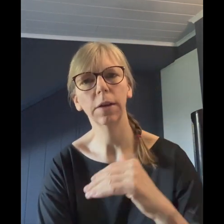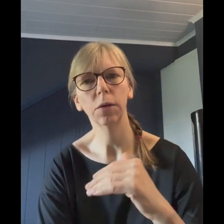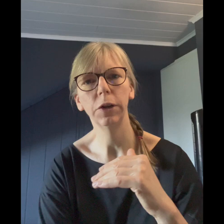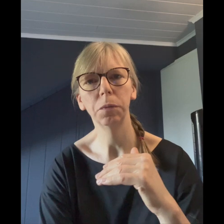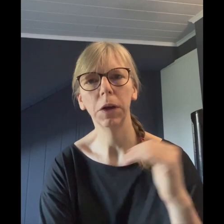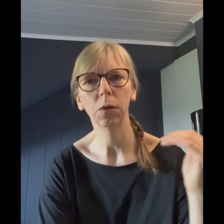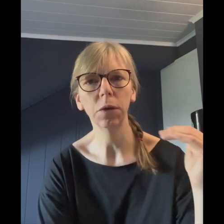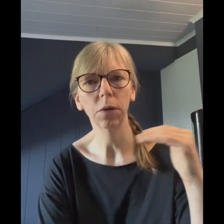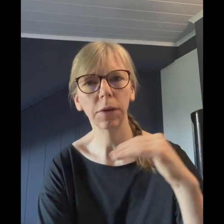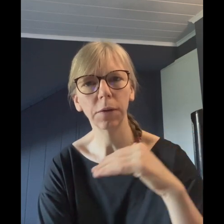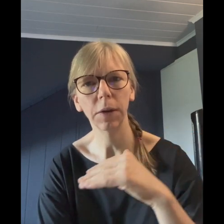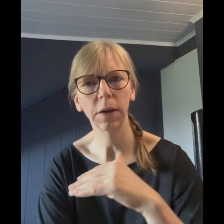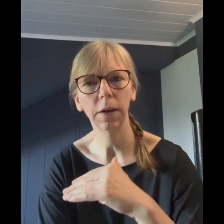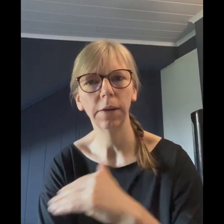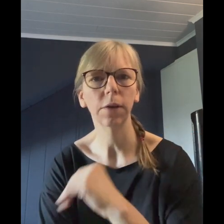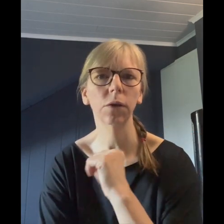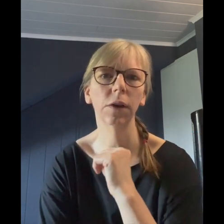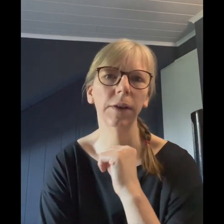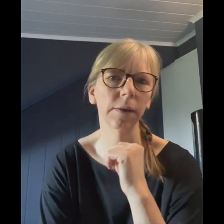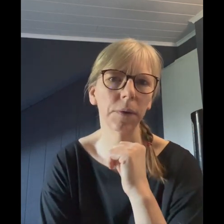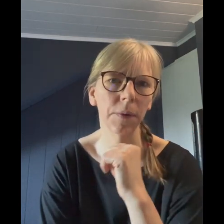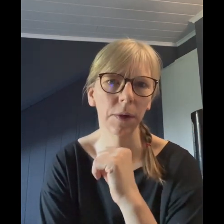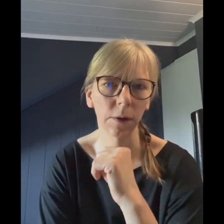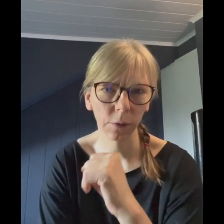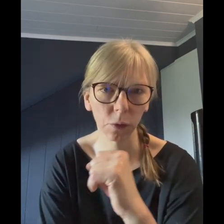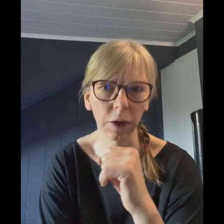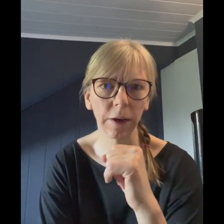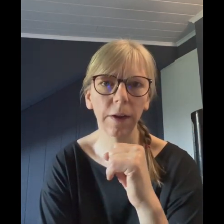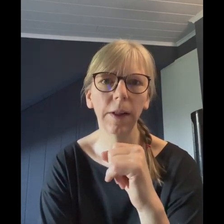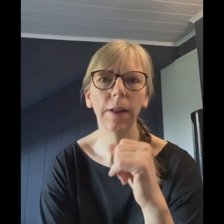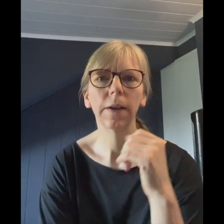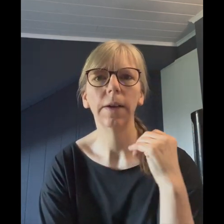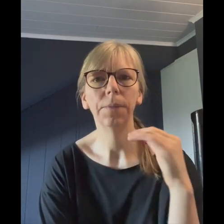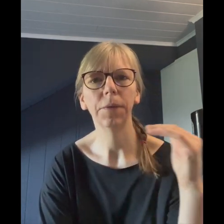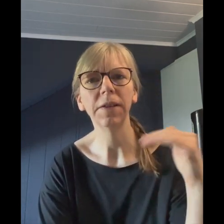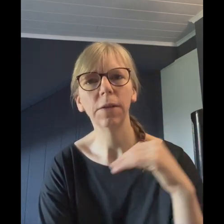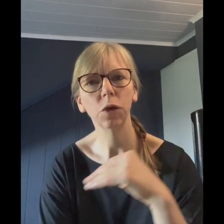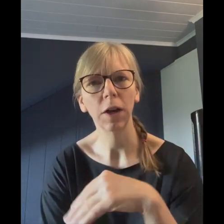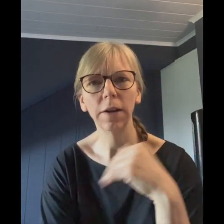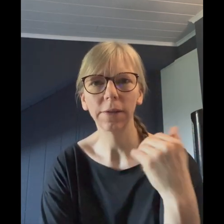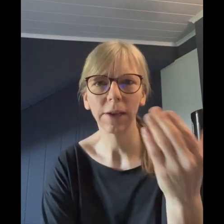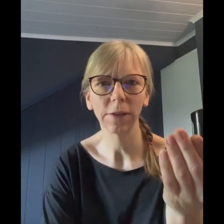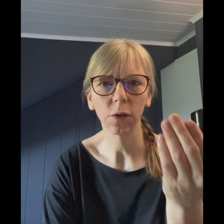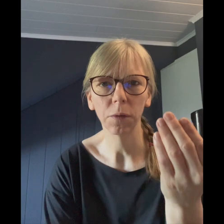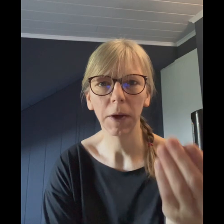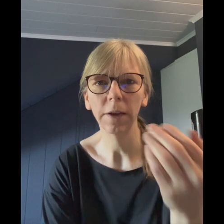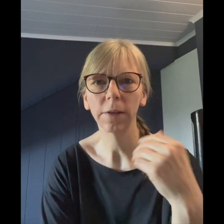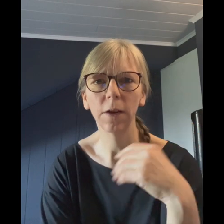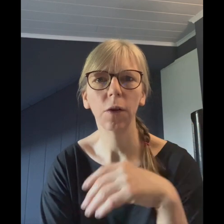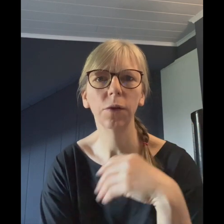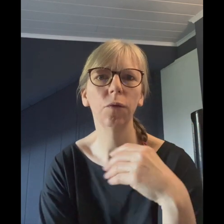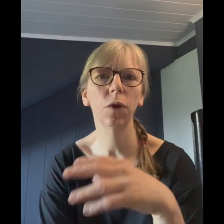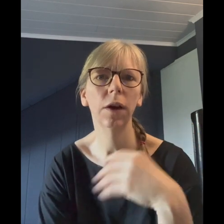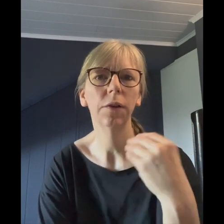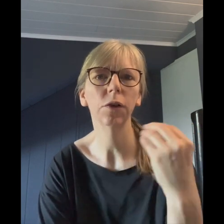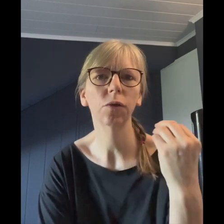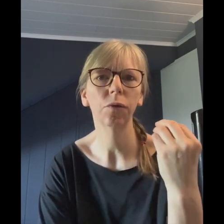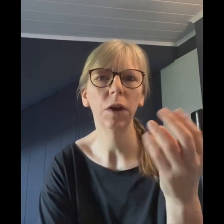Insulinspiegel runter und deswegen ist auch die Gewichtsabnahme so schnell. Wenn sie so schnell ist, zeigt es auch immer an, dass die Leute vorher einfach zu viele